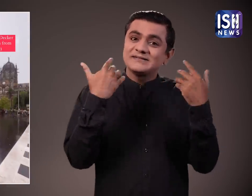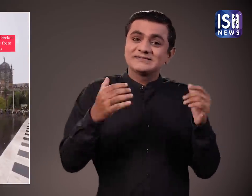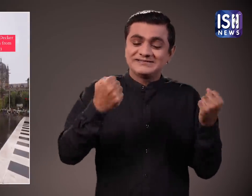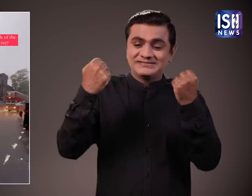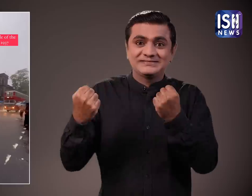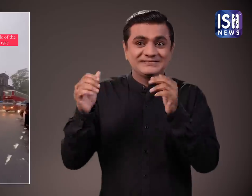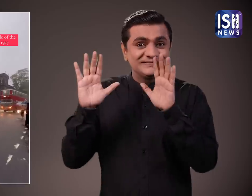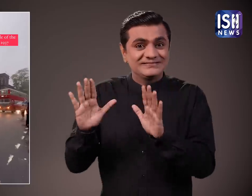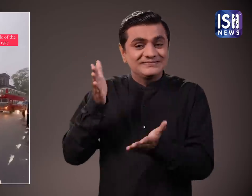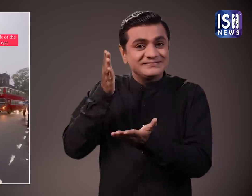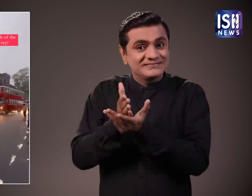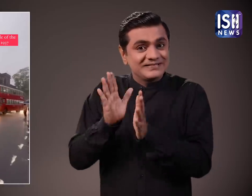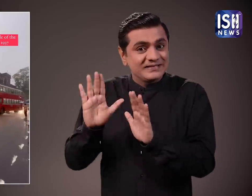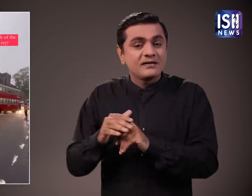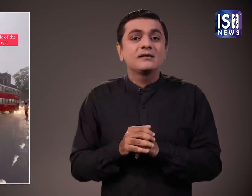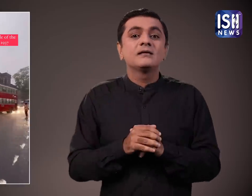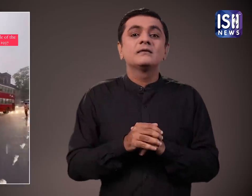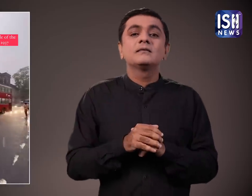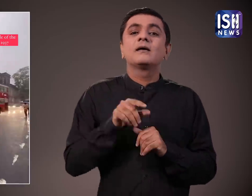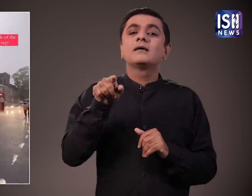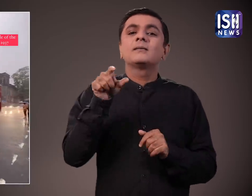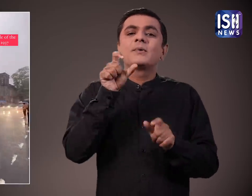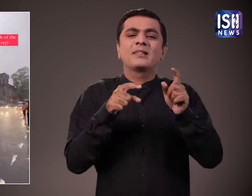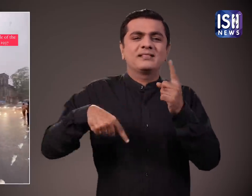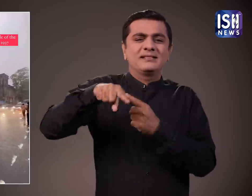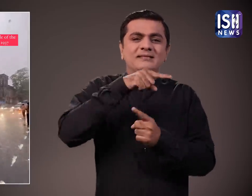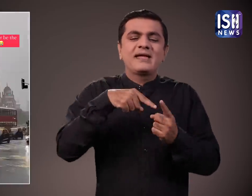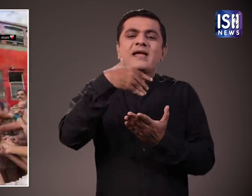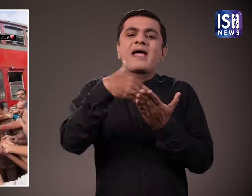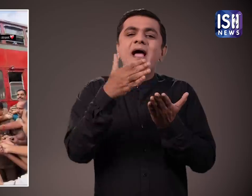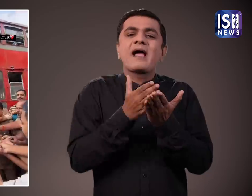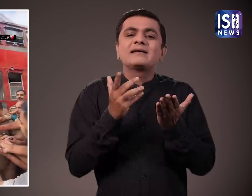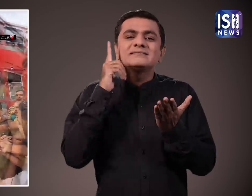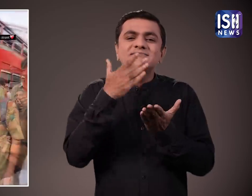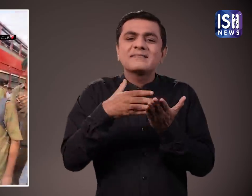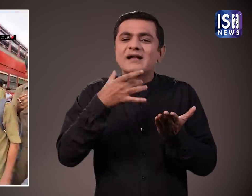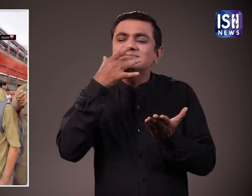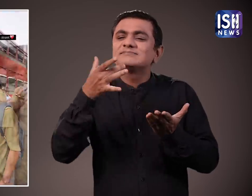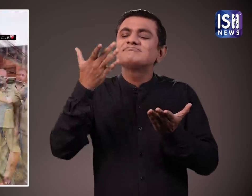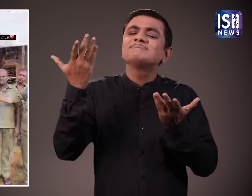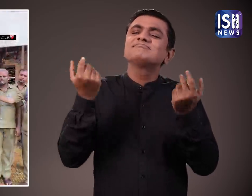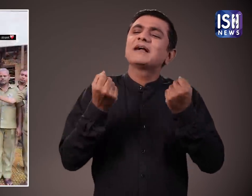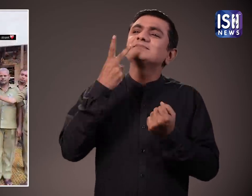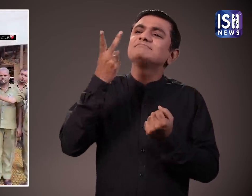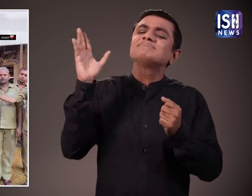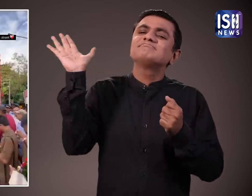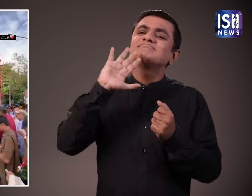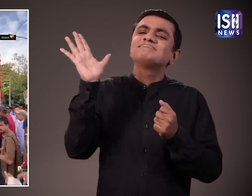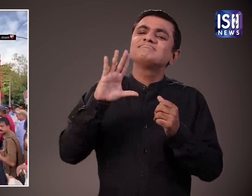जब बस ने अपनी यात्रा पूरी की तो उन्होंने केक काटा और पुरानी